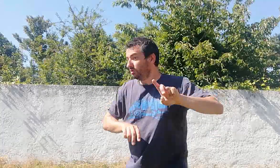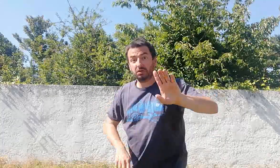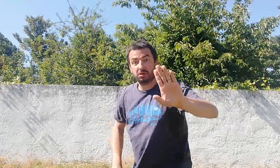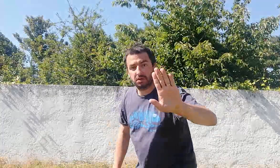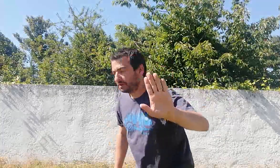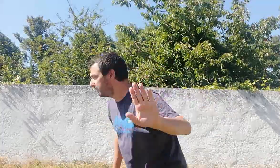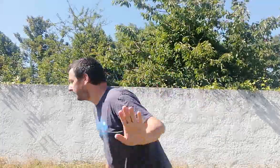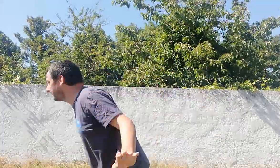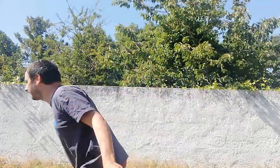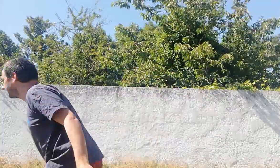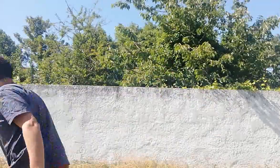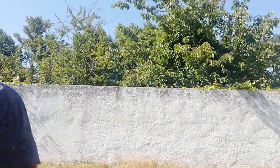attends.